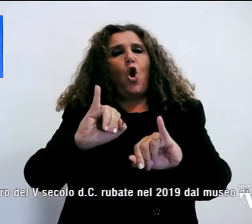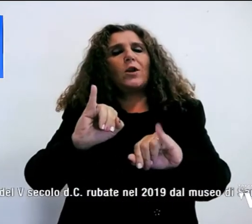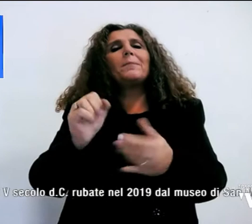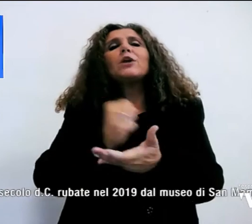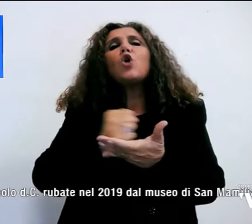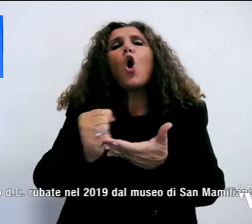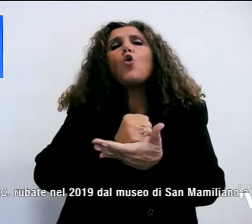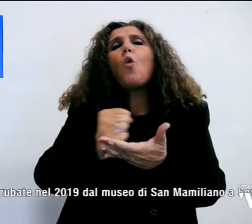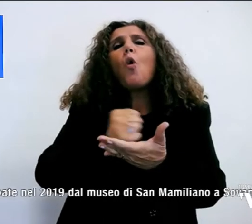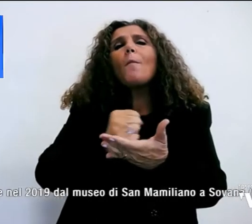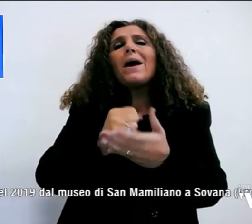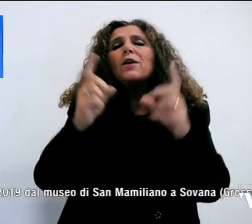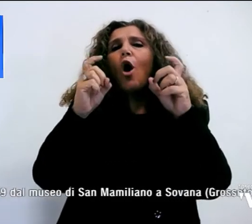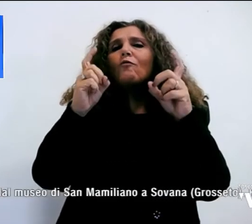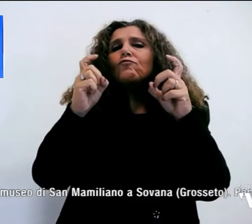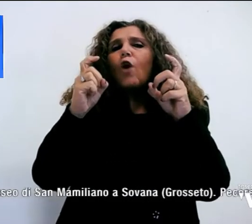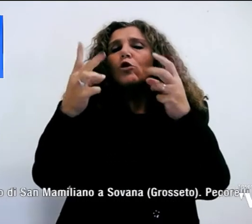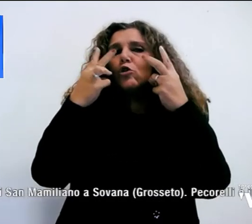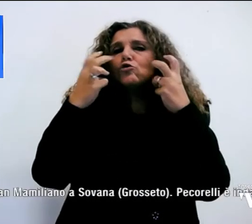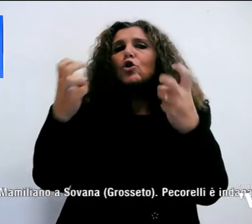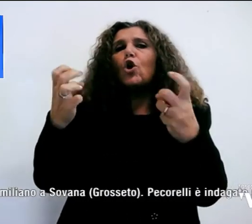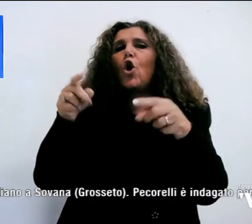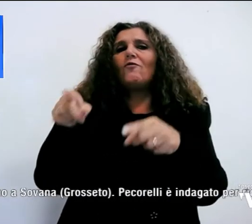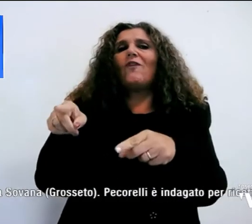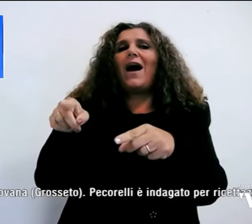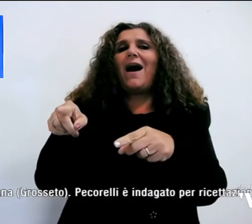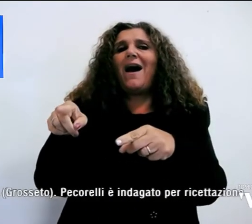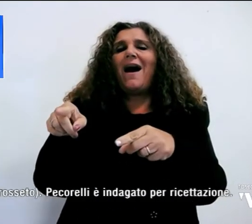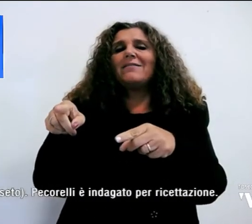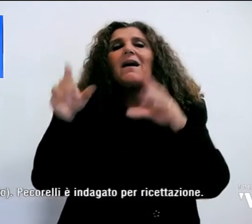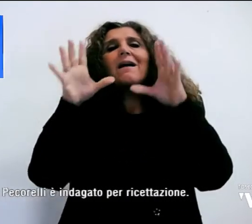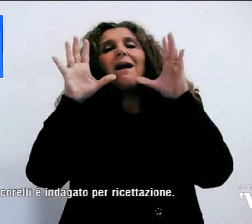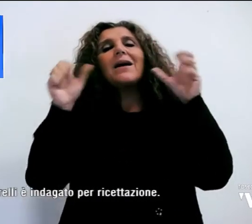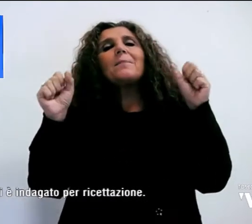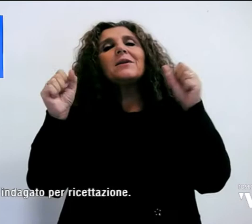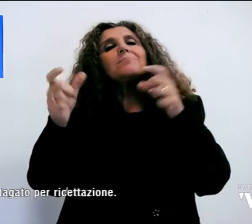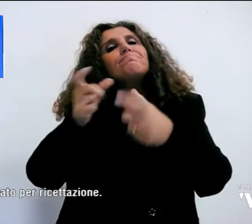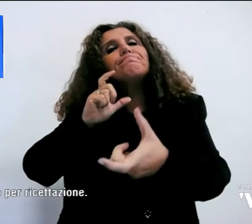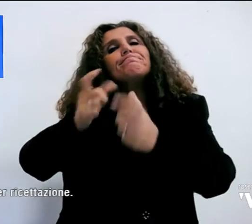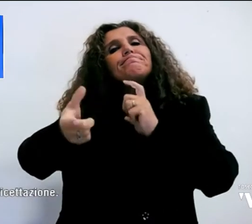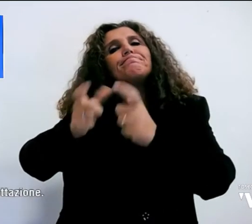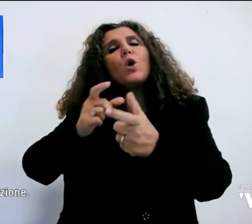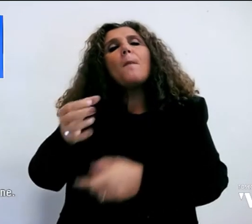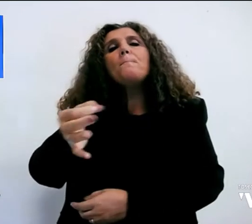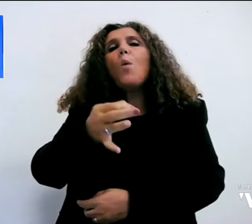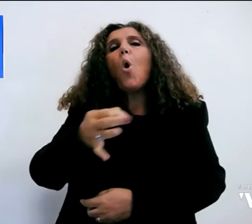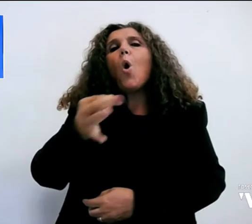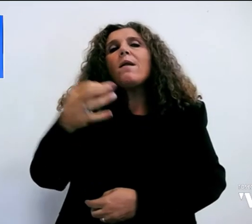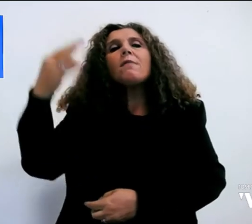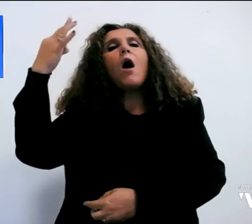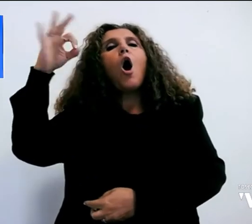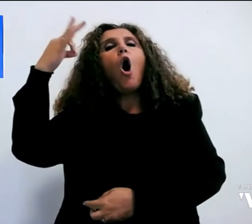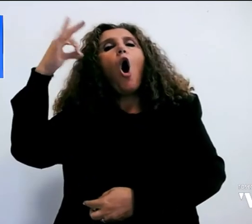a lui trovati e che i carabinieri mettono in relazione con le monete d'oro del V